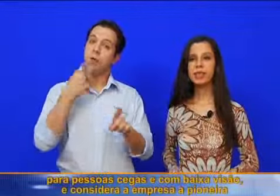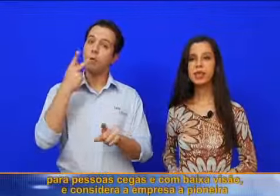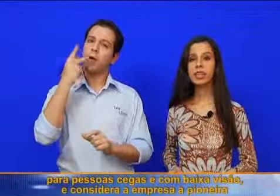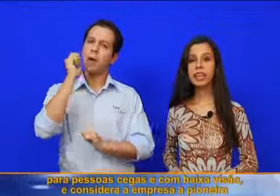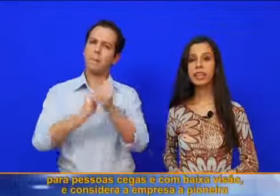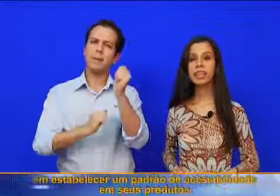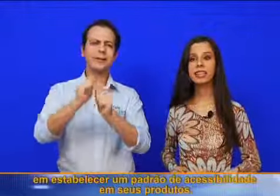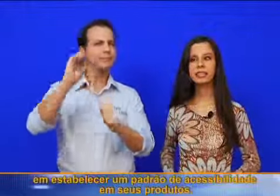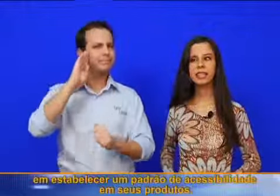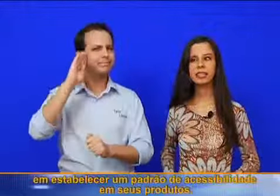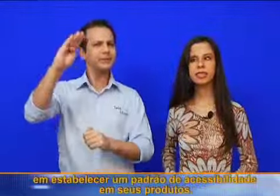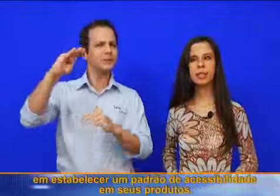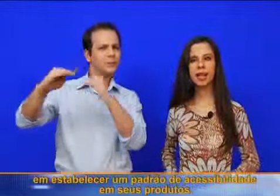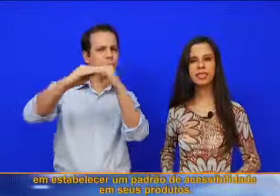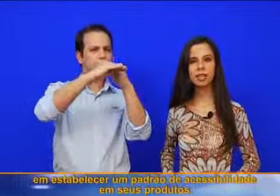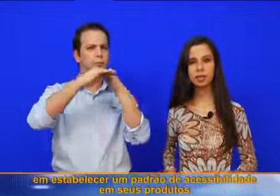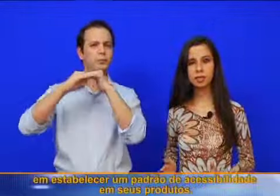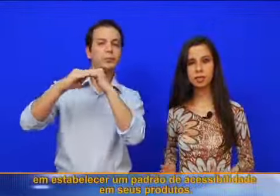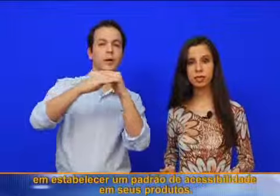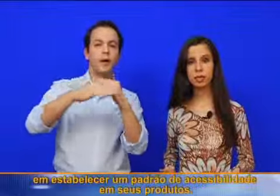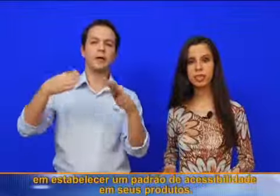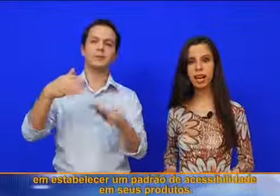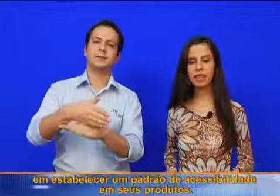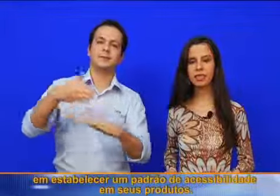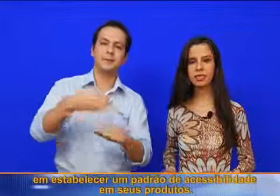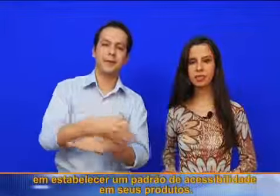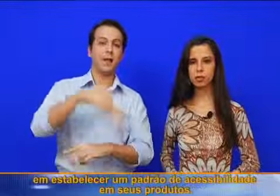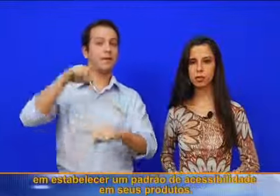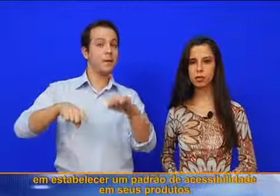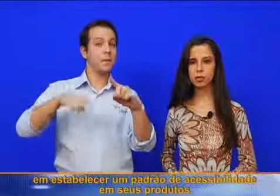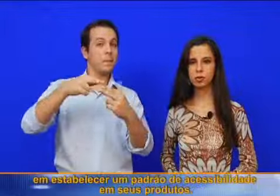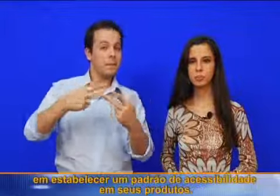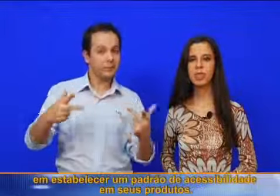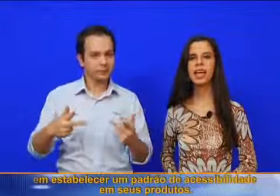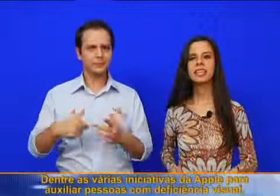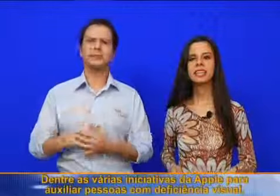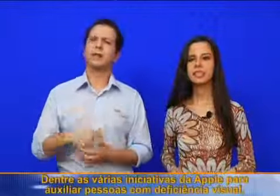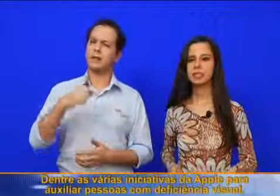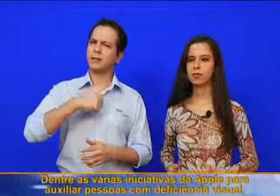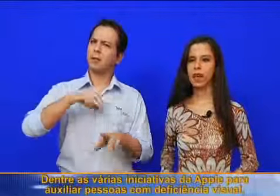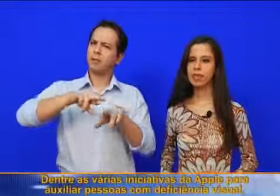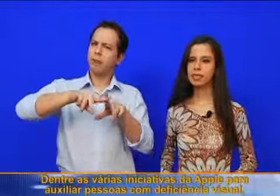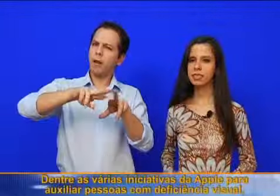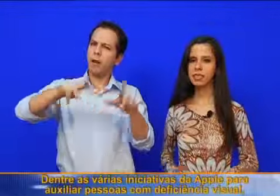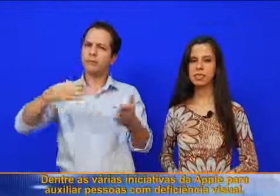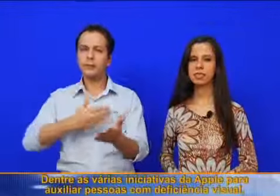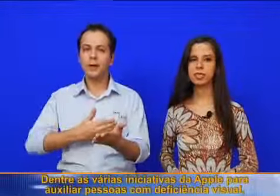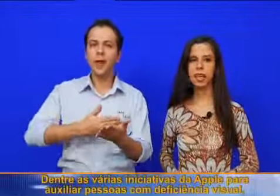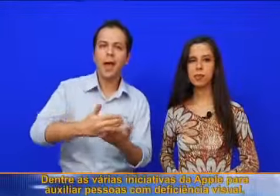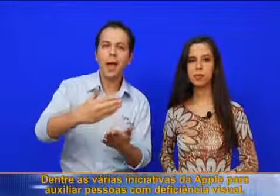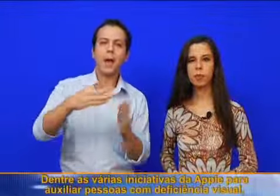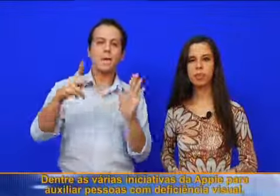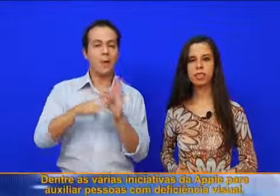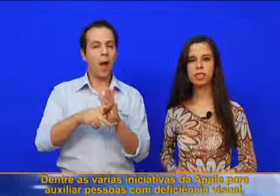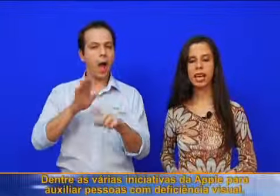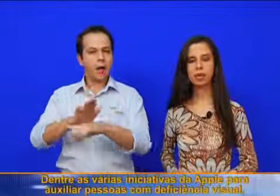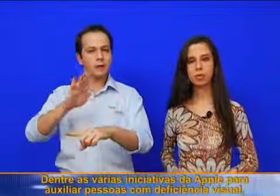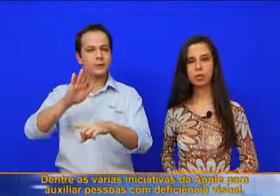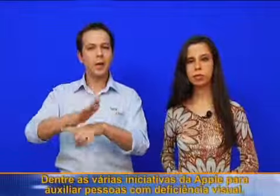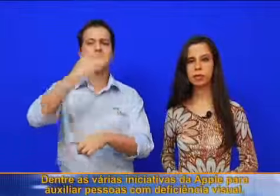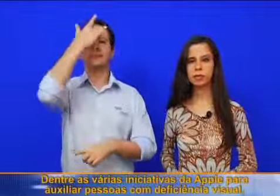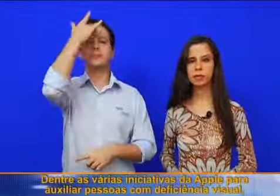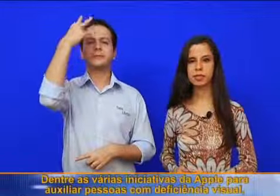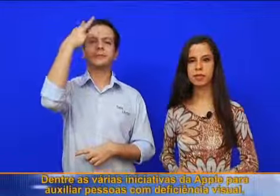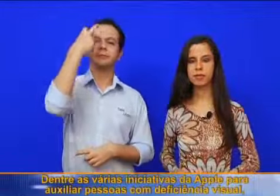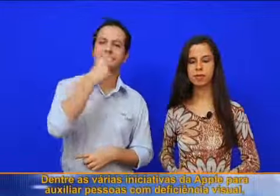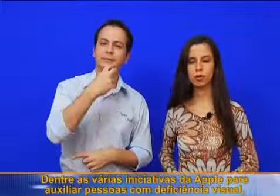empresa pioneira em estabelecer um padrão de acessibilidade em seus produtos. Dentre as várias iniciativas da Apple para auxiliar